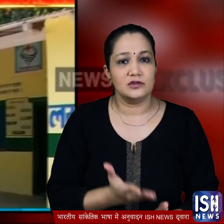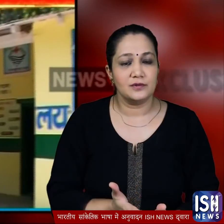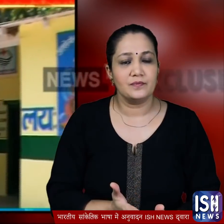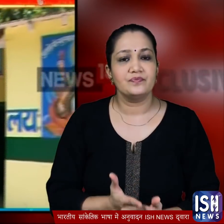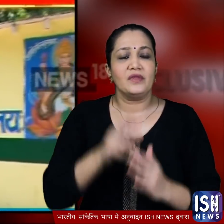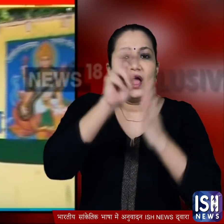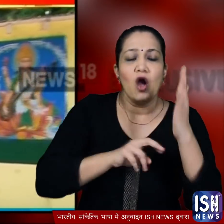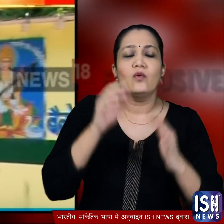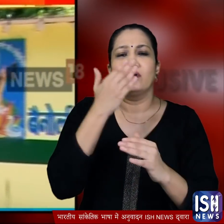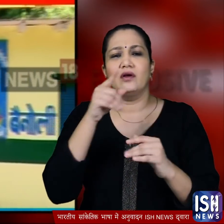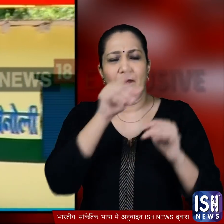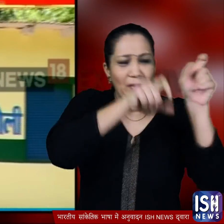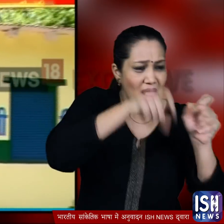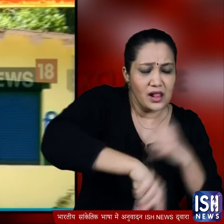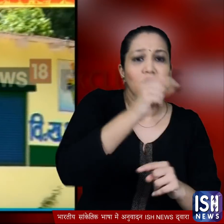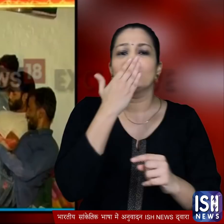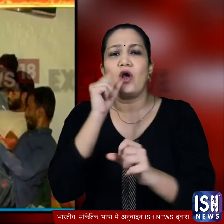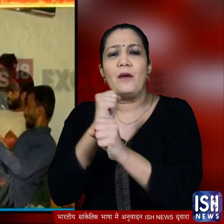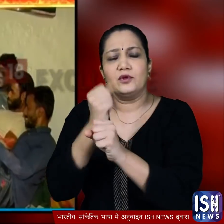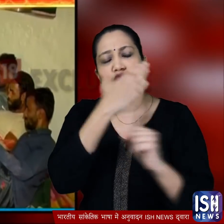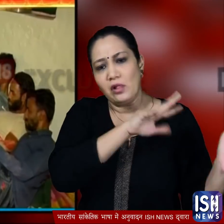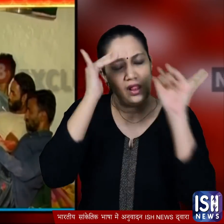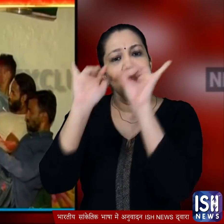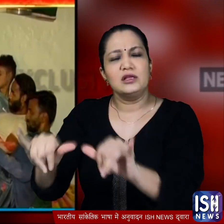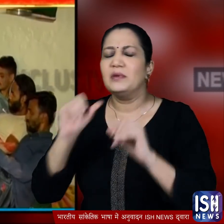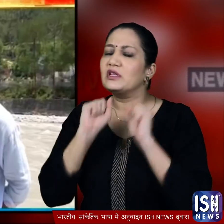गाओंवालों को वहां के एक सरकारी स्कूल में शिफ्ट किया गया जहां पर गुजारा करना मुश्किल है